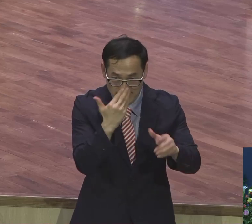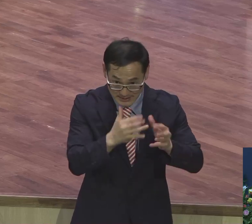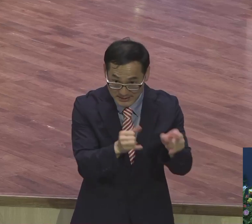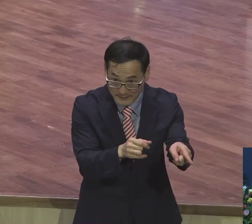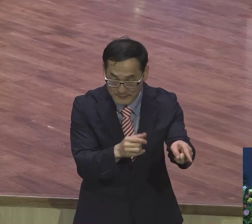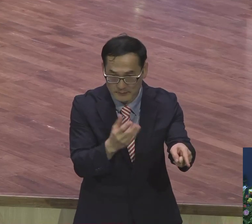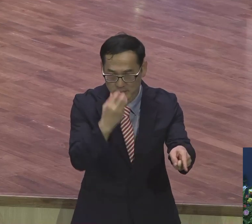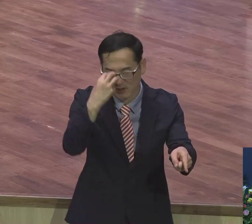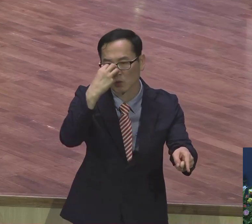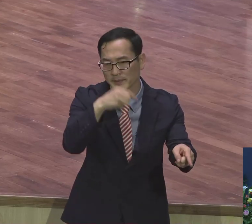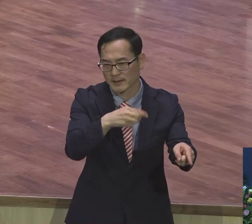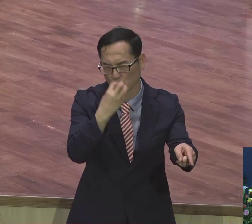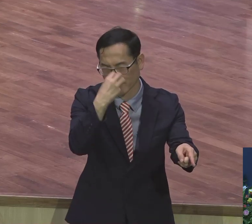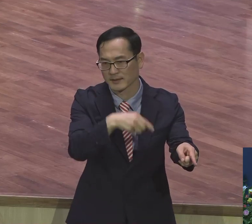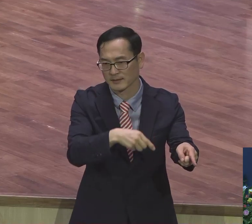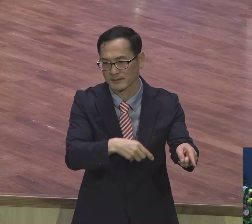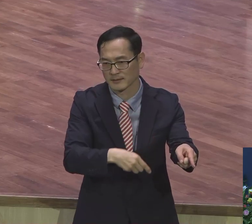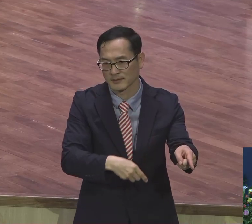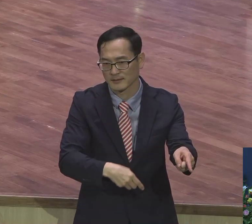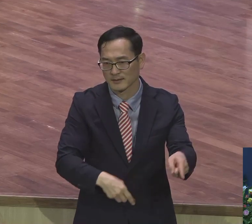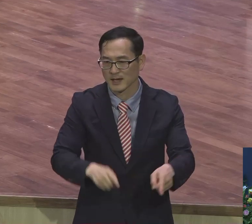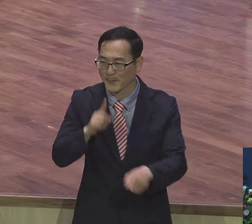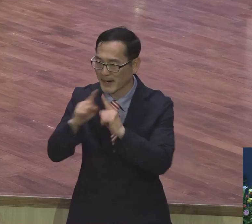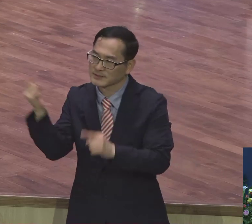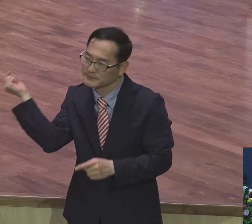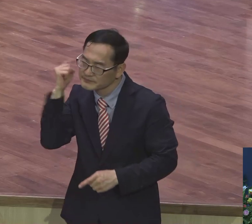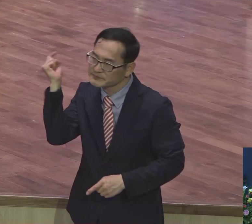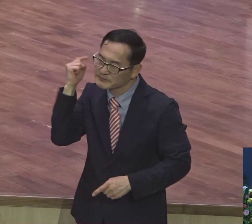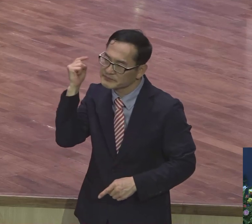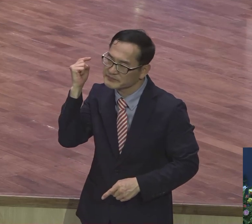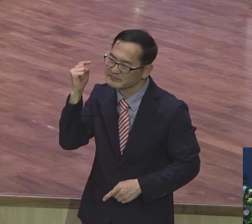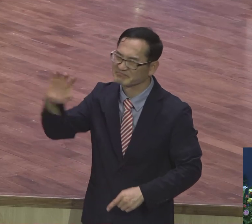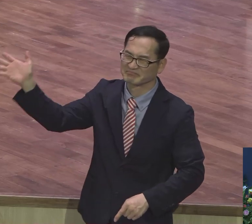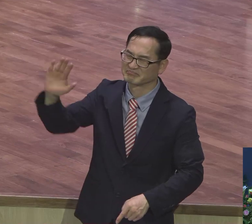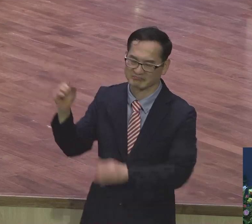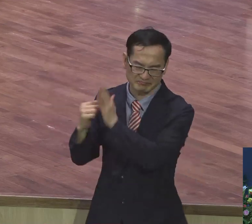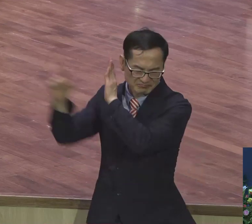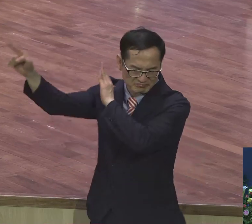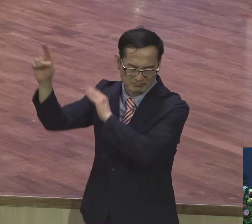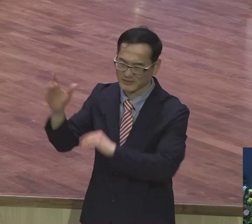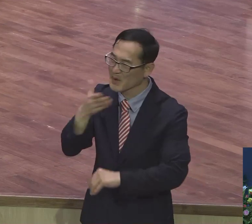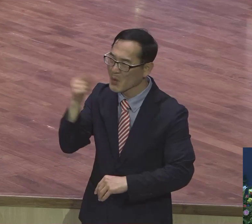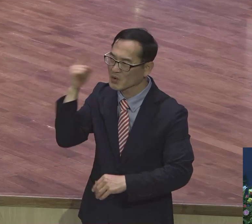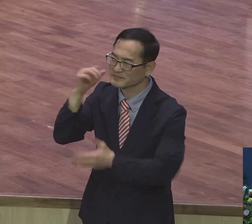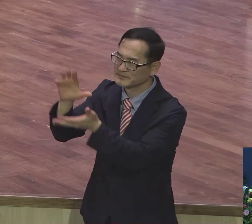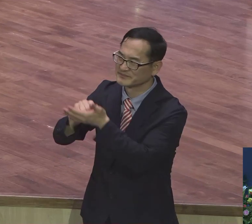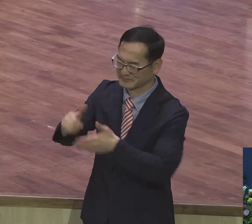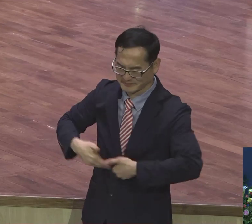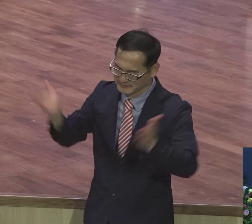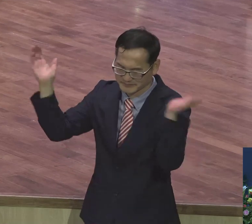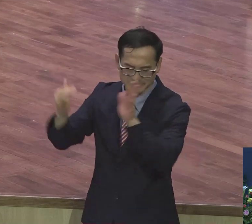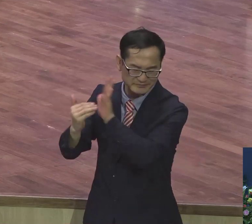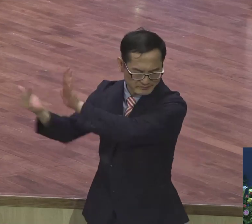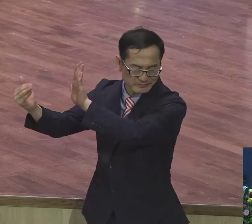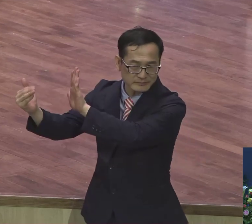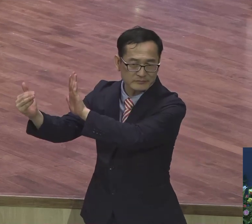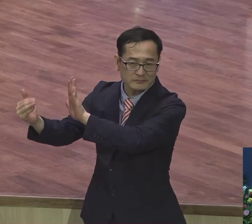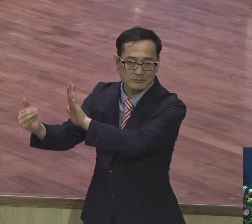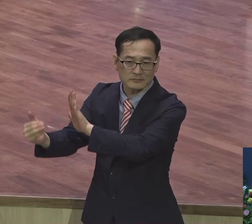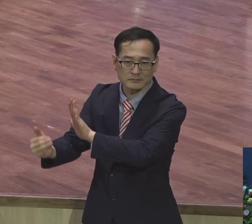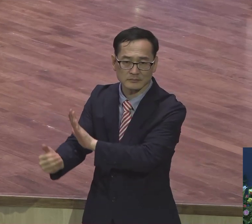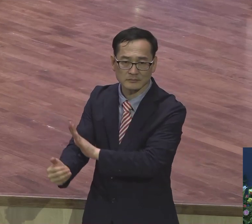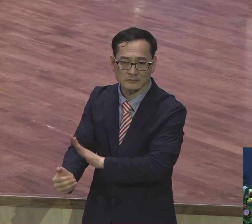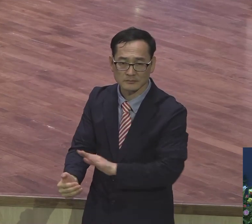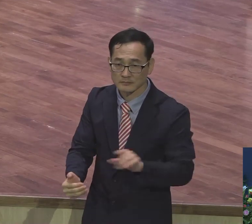황구했습니다. 메시지를 거부하고 비판했습니다. 복음을 받아들이지 않았습니다. 이들의